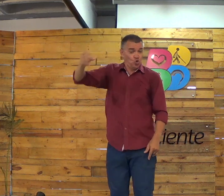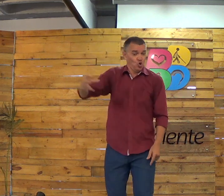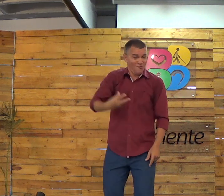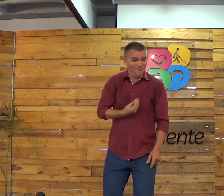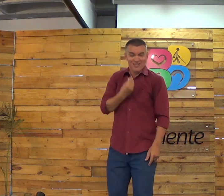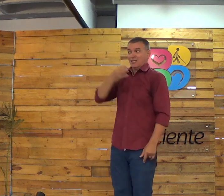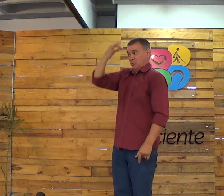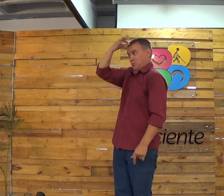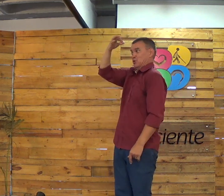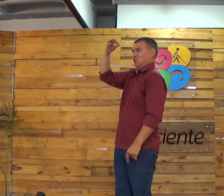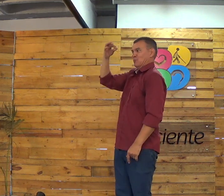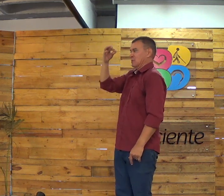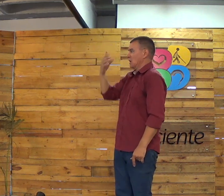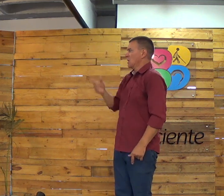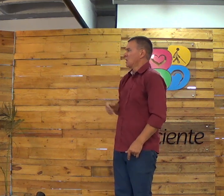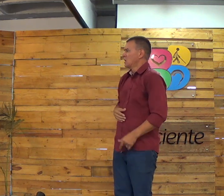Entende? A nova vida.